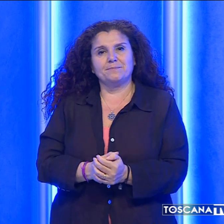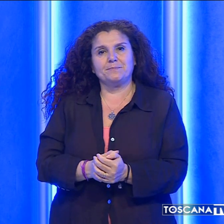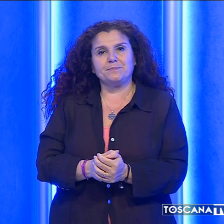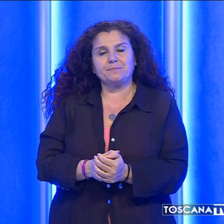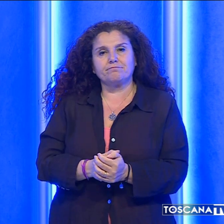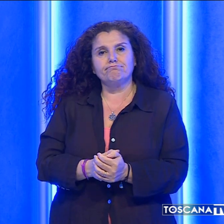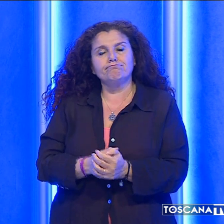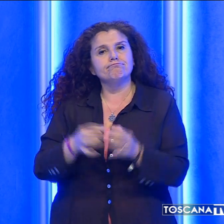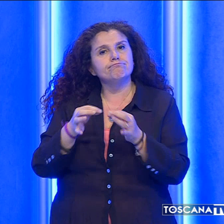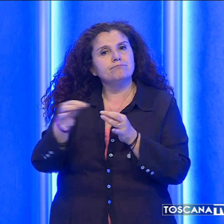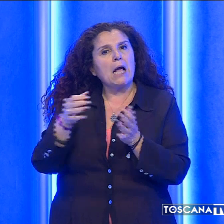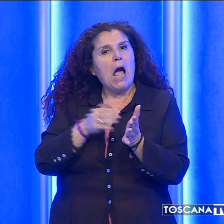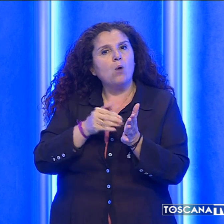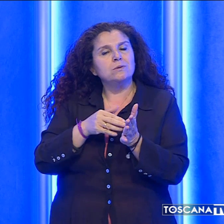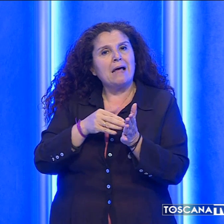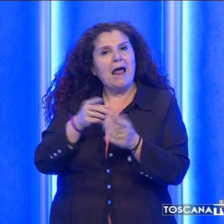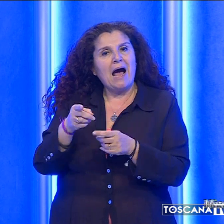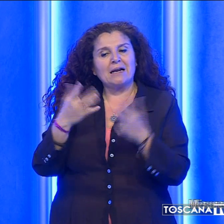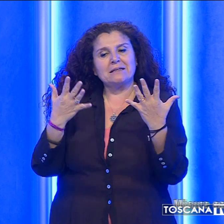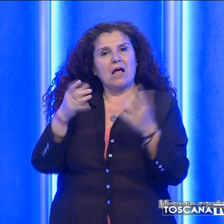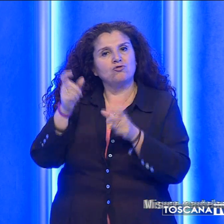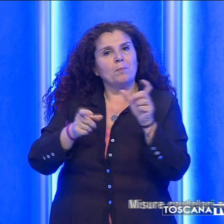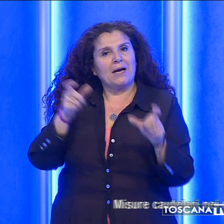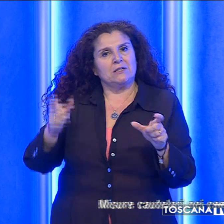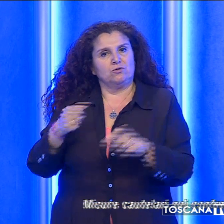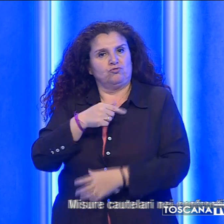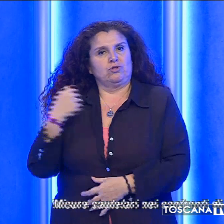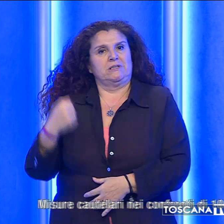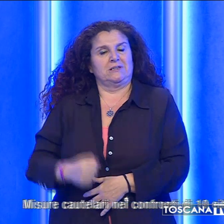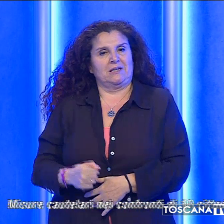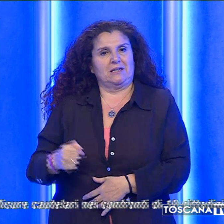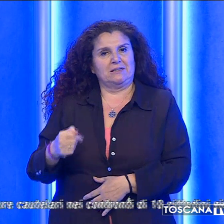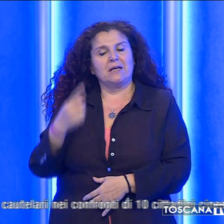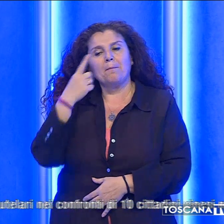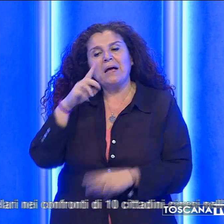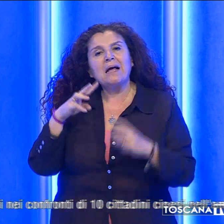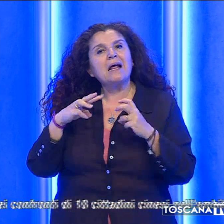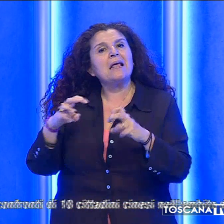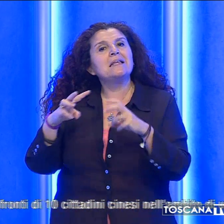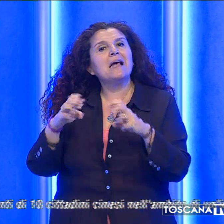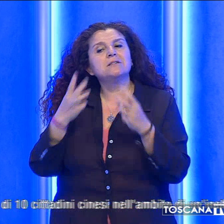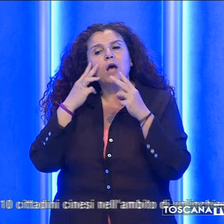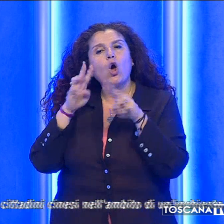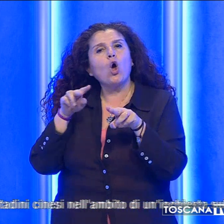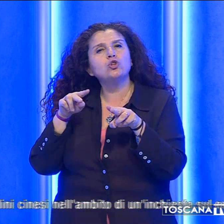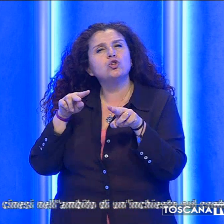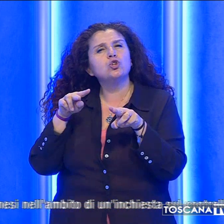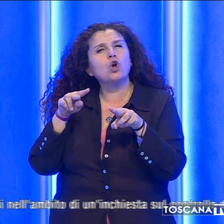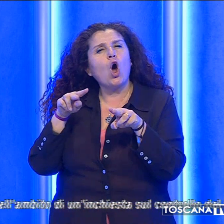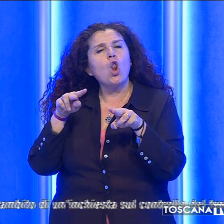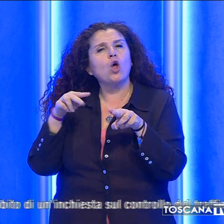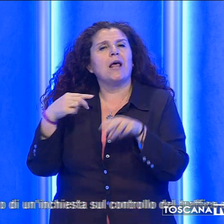misure cautelari nei confronti di dieci cittadini cinesi nell'ambito di un'inchiesta sul controllo del traffico di